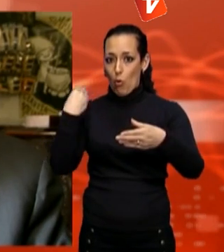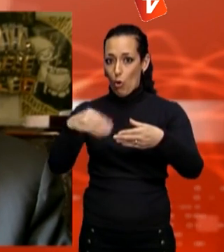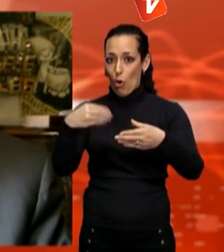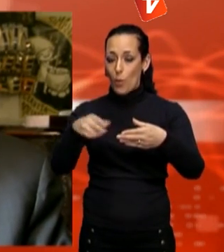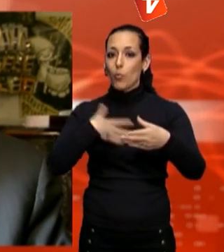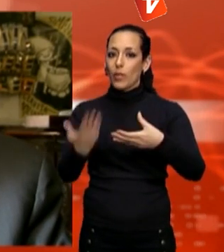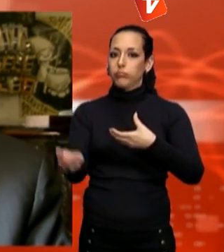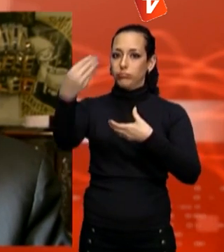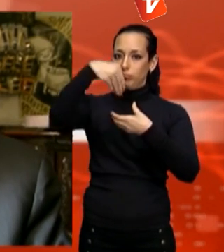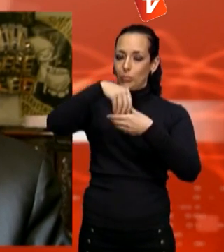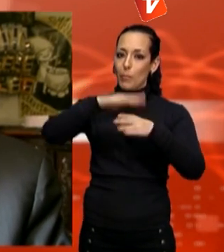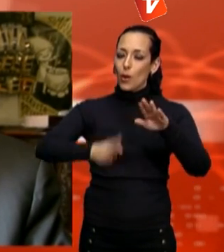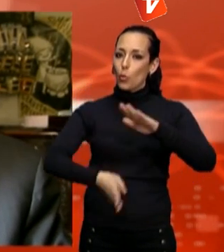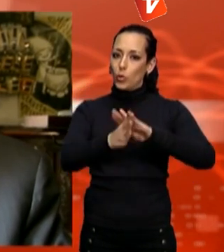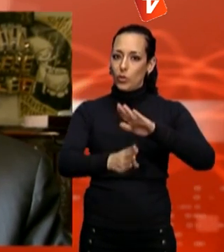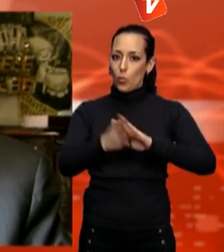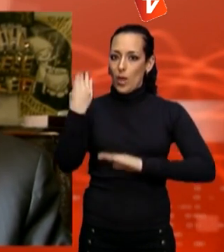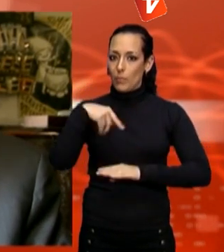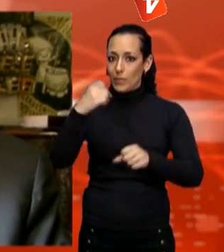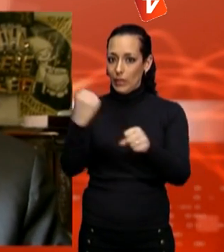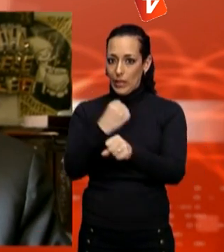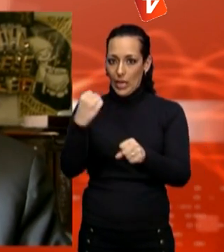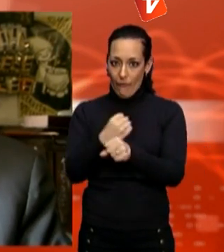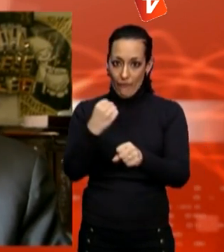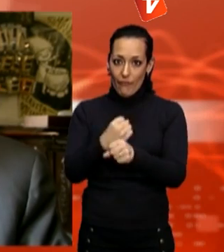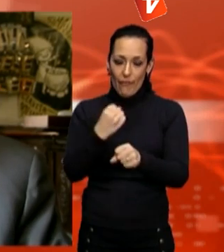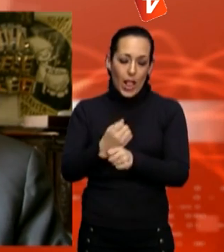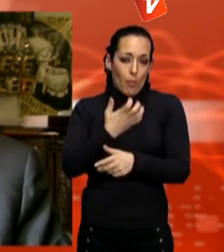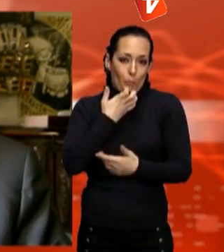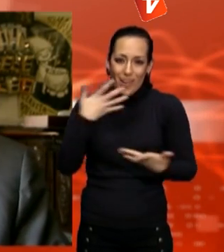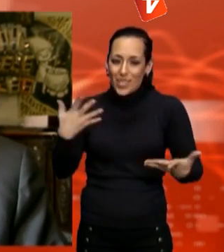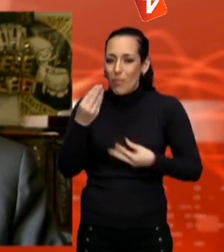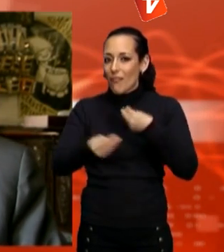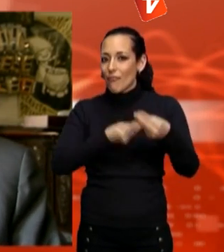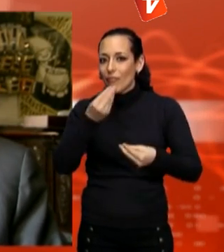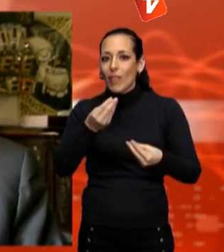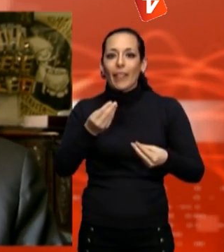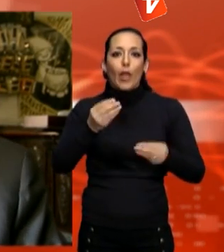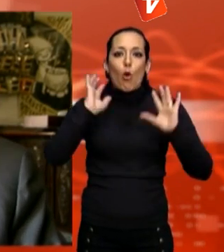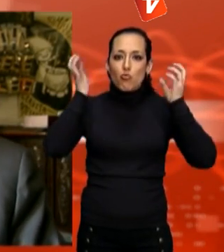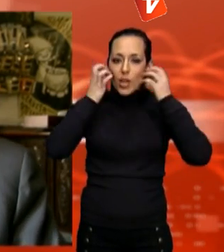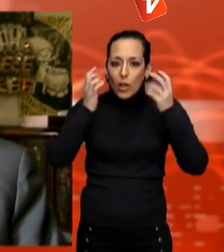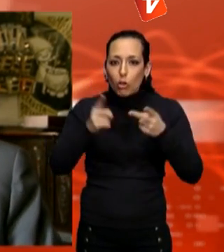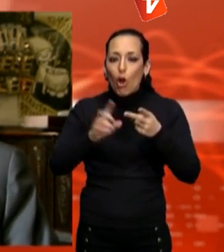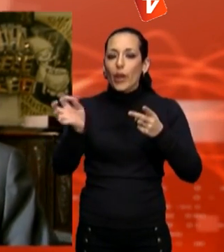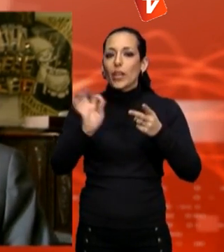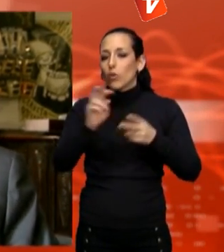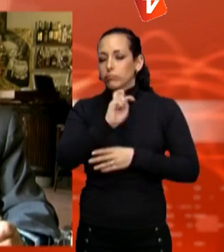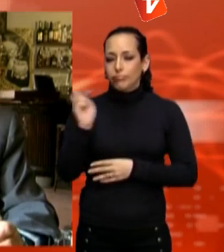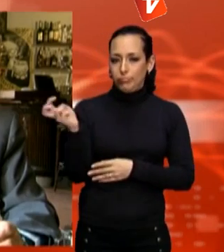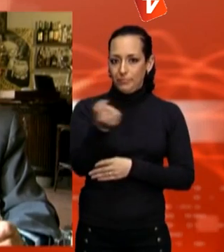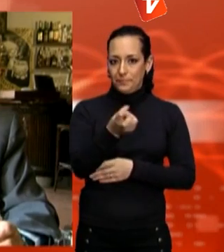la seva continuïtat a la tasca que hagin desenvolupat a les biblioteques públiques, al Conservatori de Música, a l'Escola d'Arts Aplicades, etc.